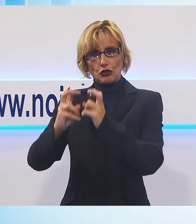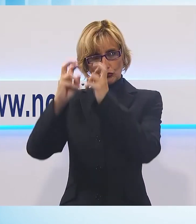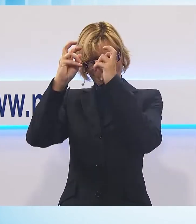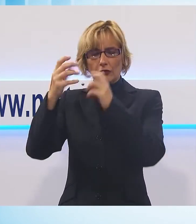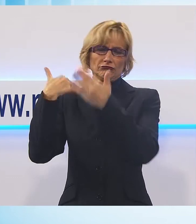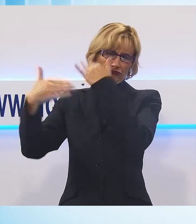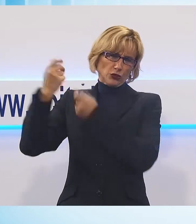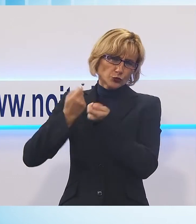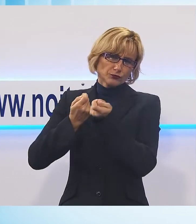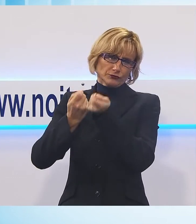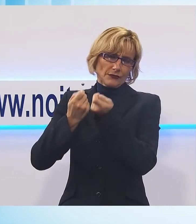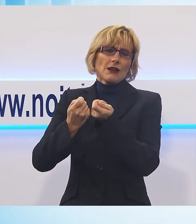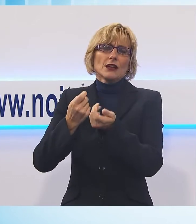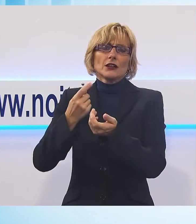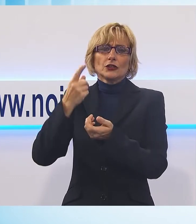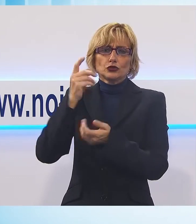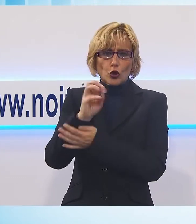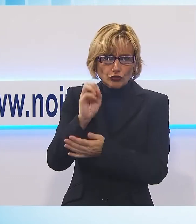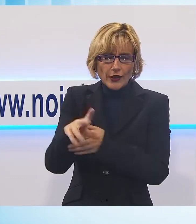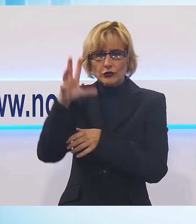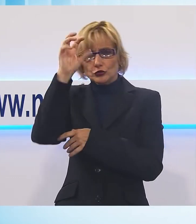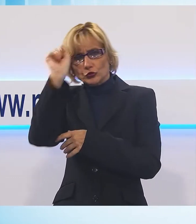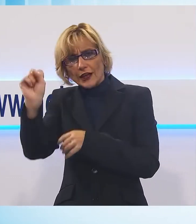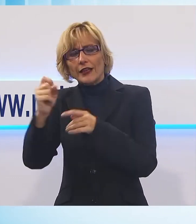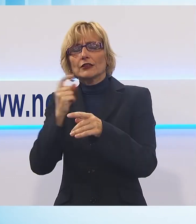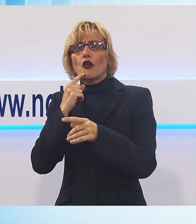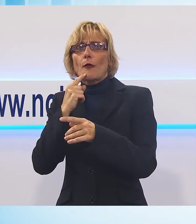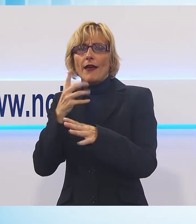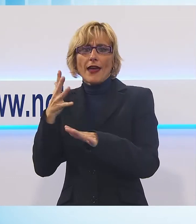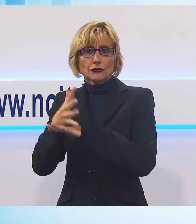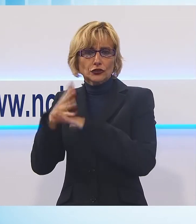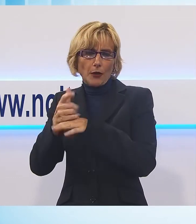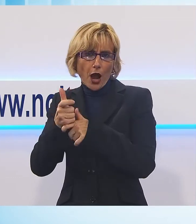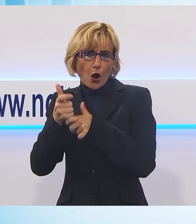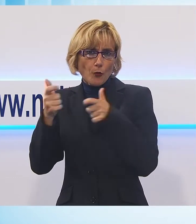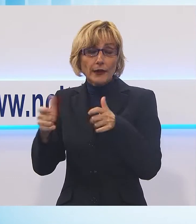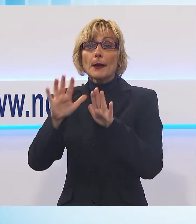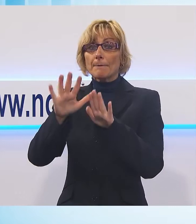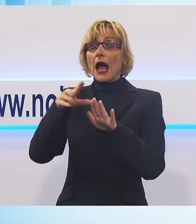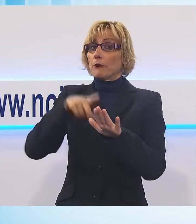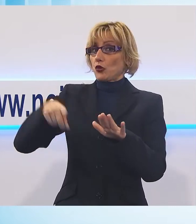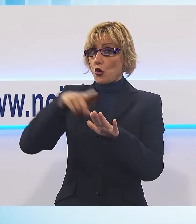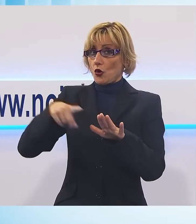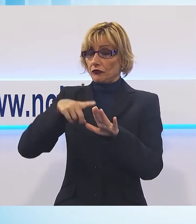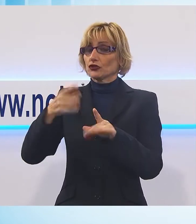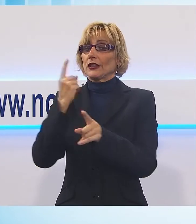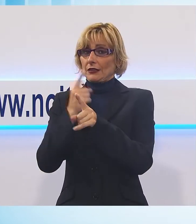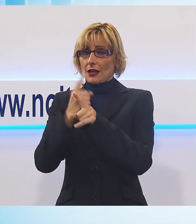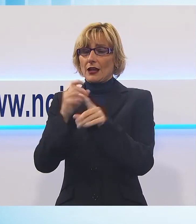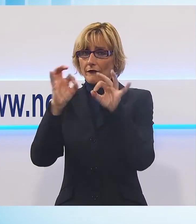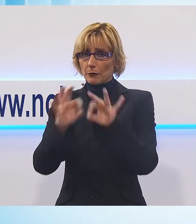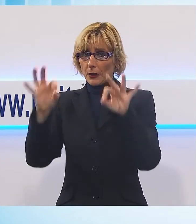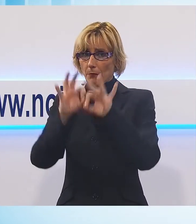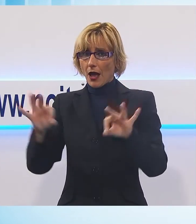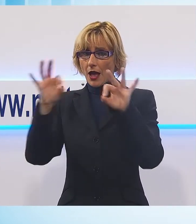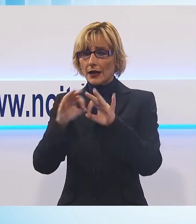già a suo tempo da docenti e studenti che aumenterà il livello di accessibilità all'edificio ma la provincia ha previsto anche la realizzazione di una nuova scala